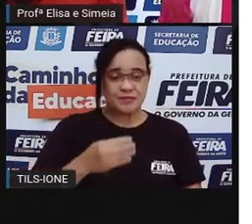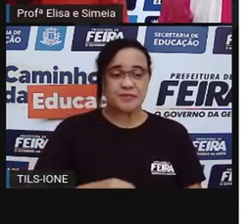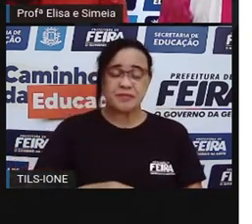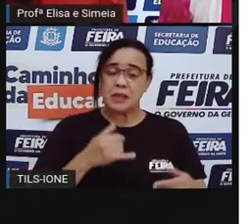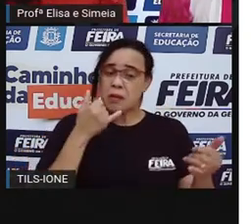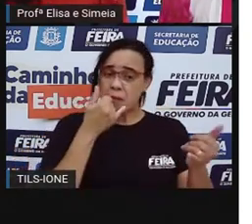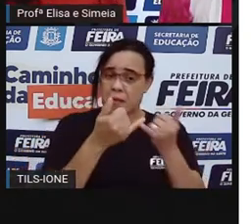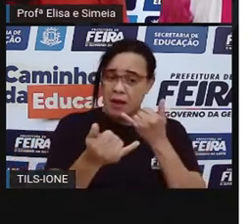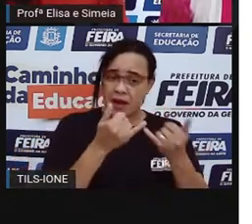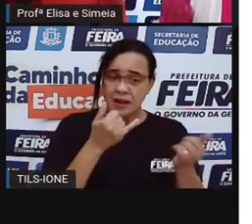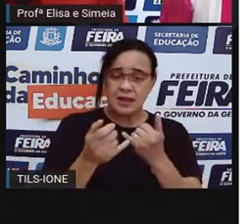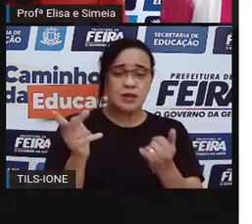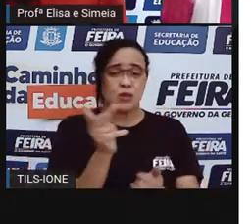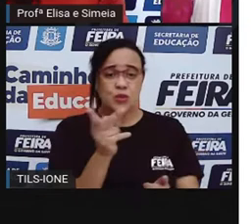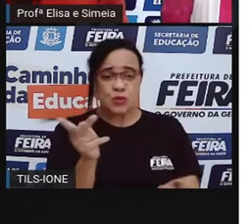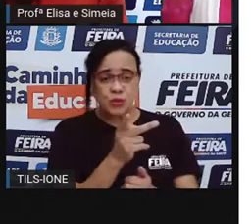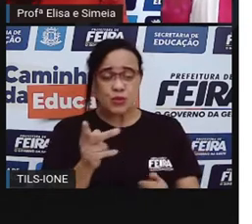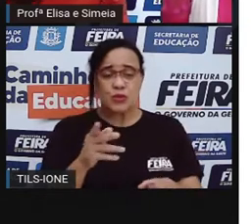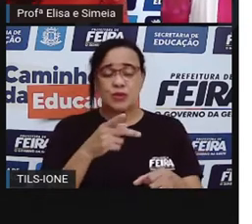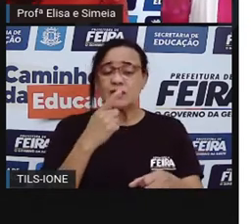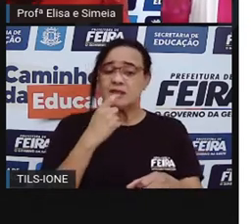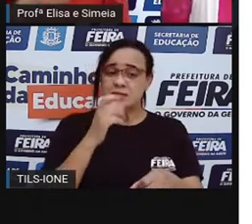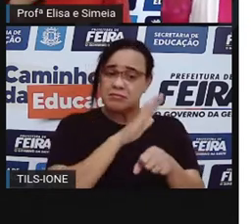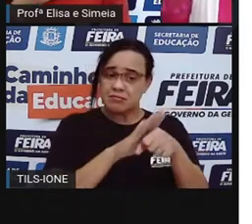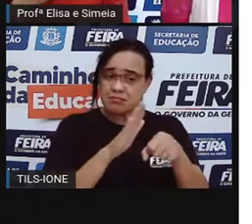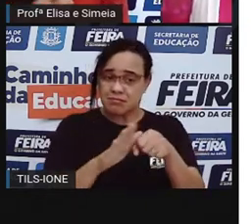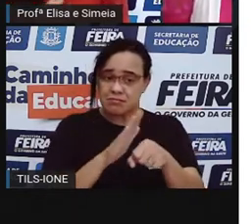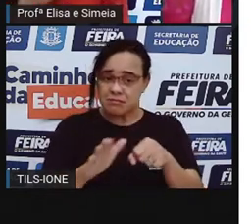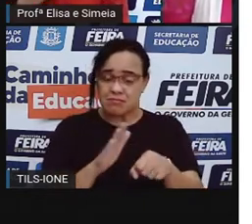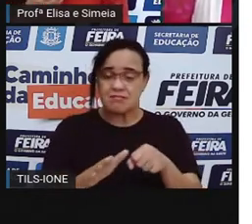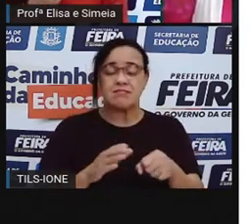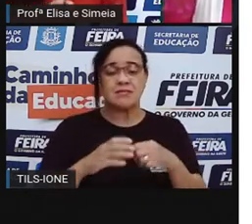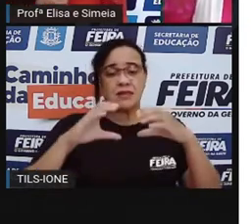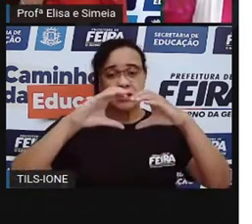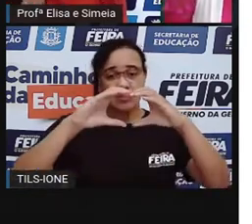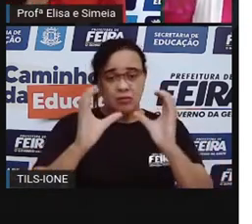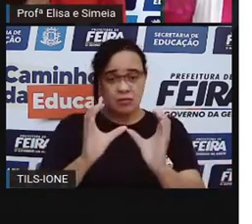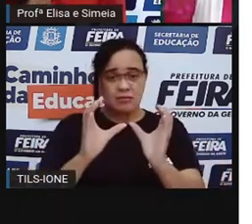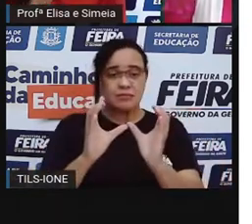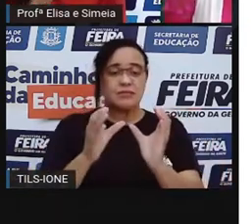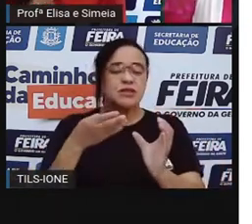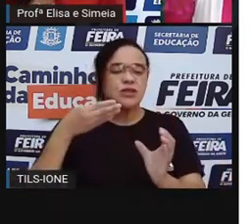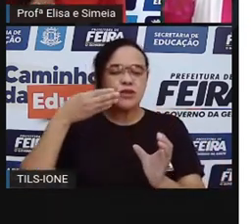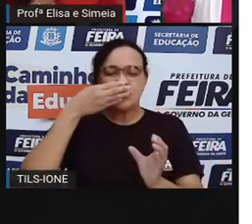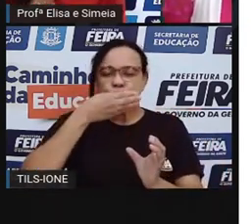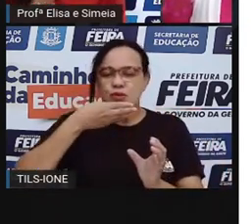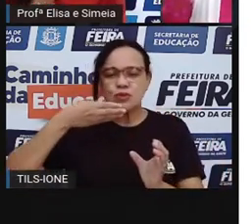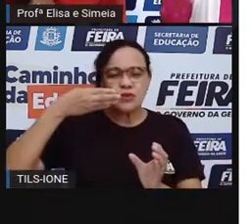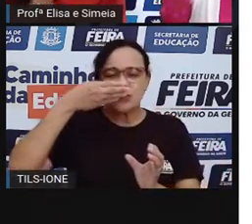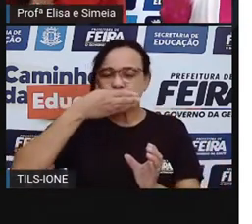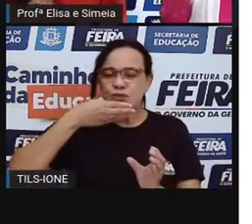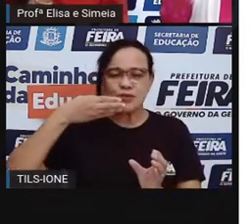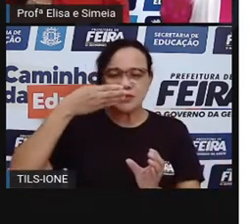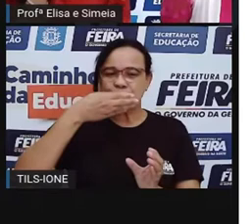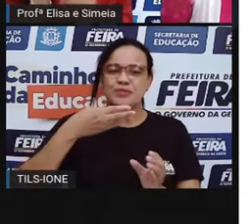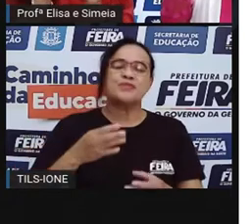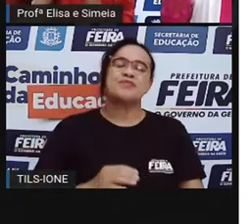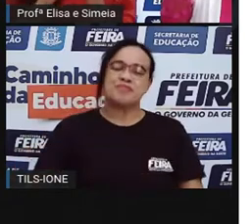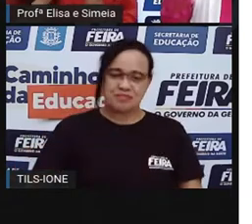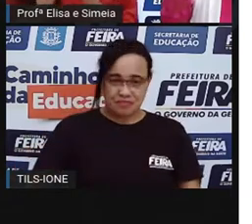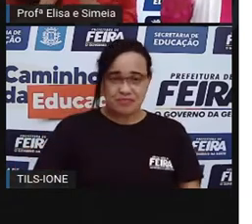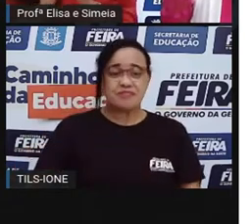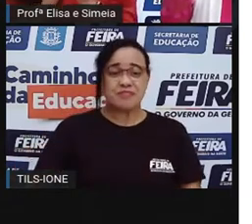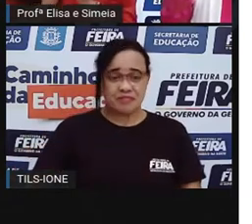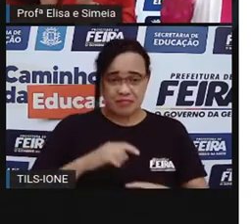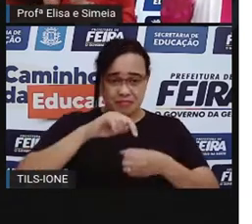parecidos. Não são, Prossi. Só que o caqui é uma fruta bem docinha. Ela não tem